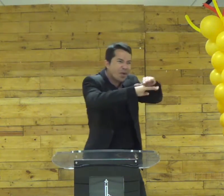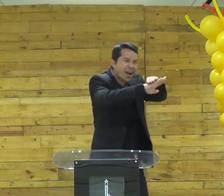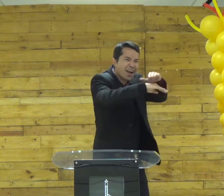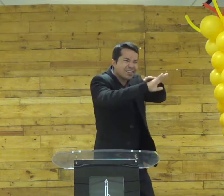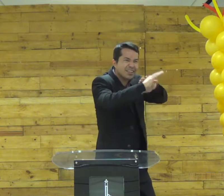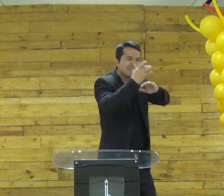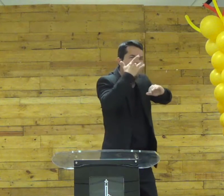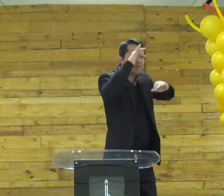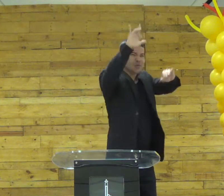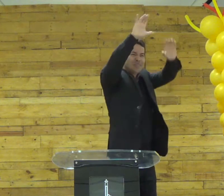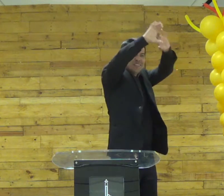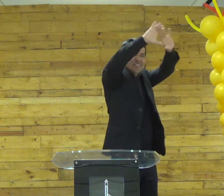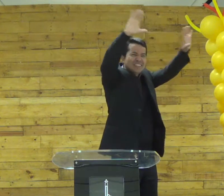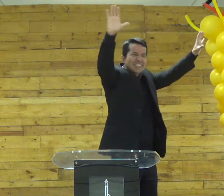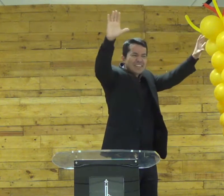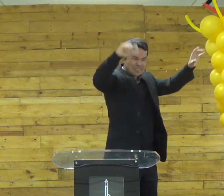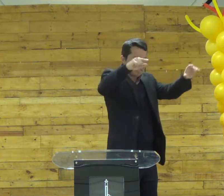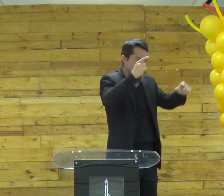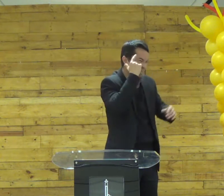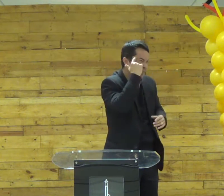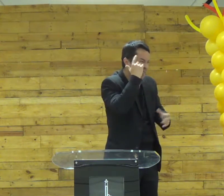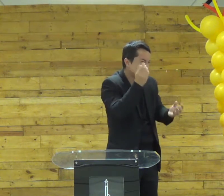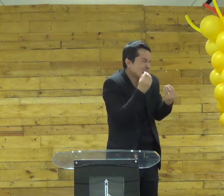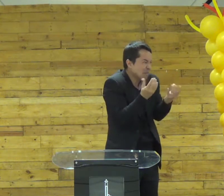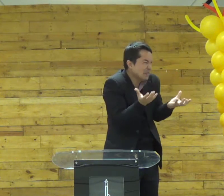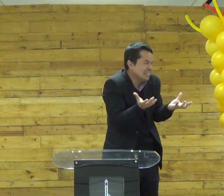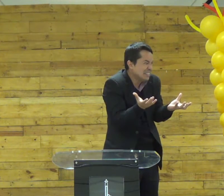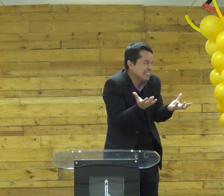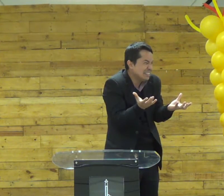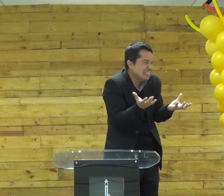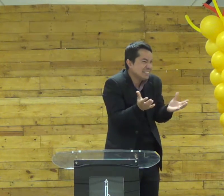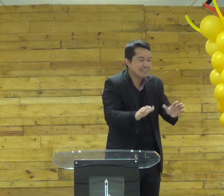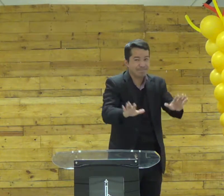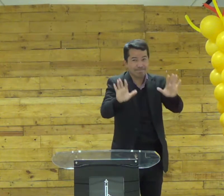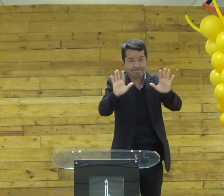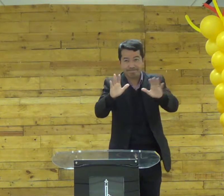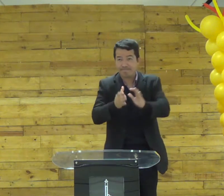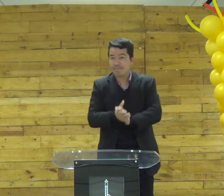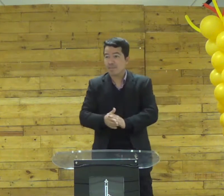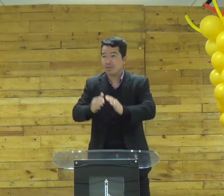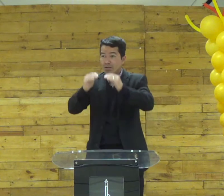tá como é eu vou guardar tesouros do céu pastor já parou para imaginar isso